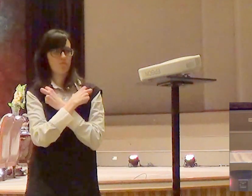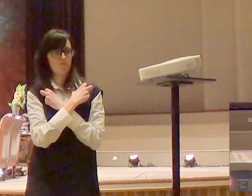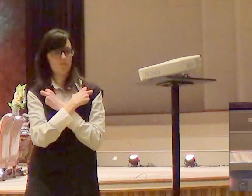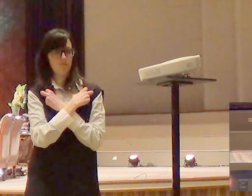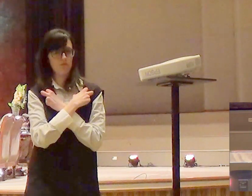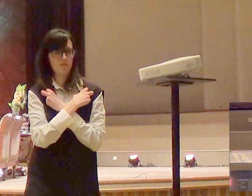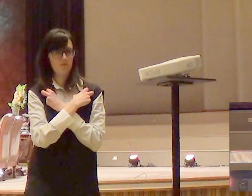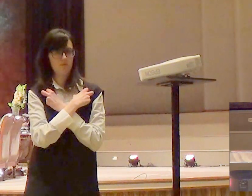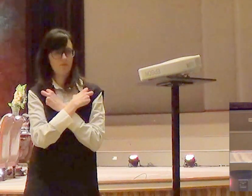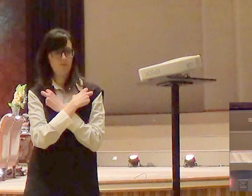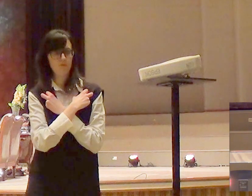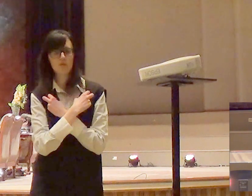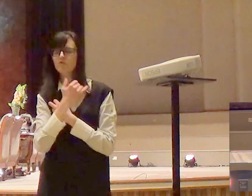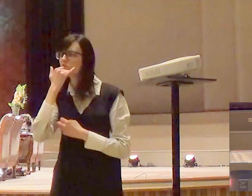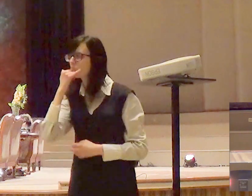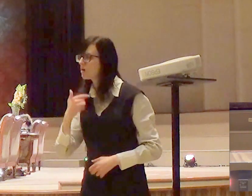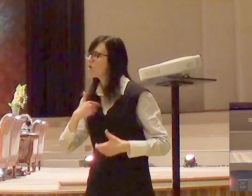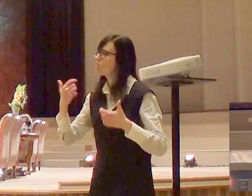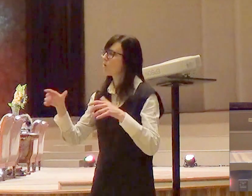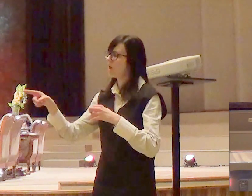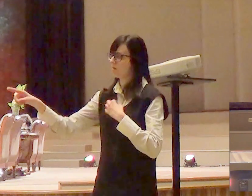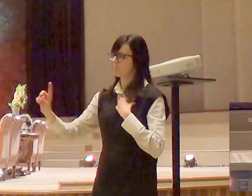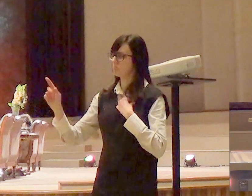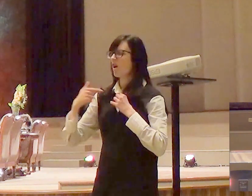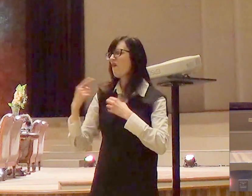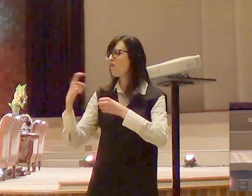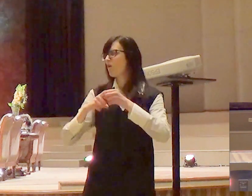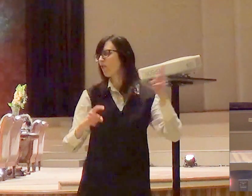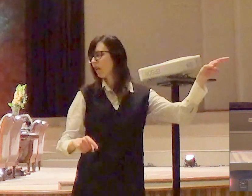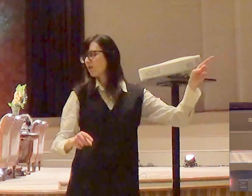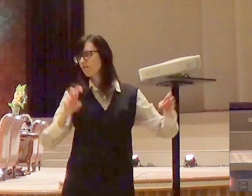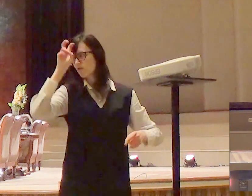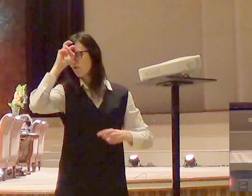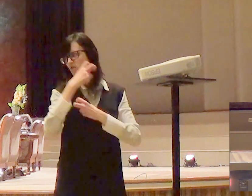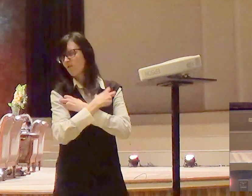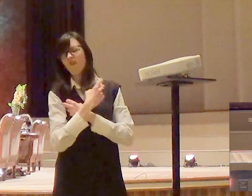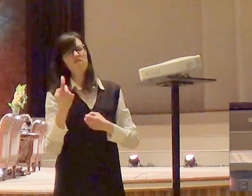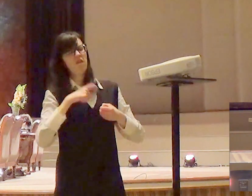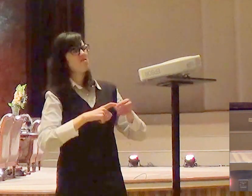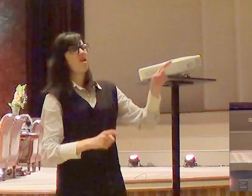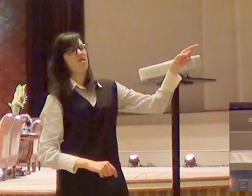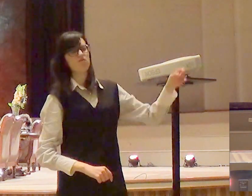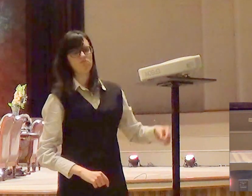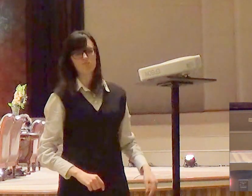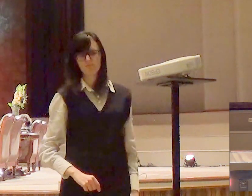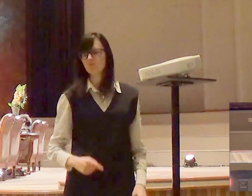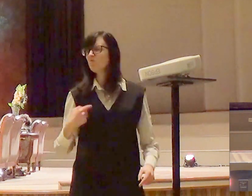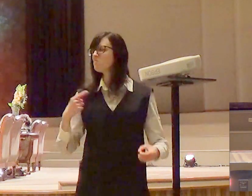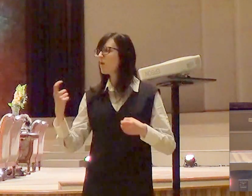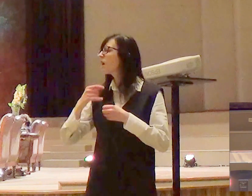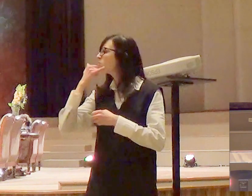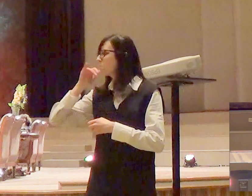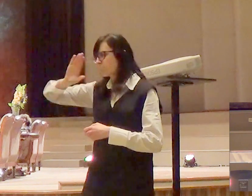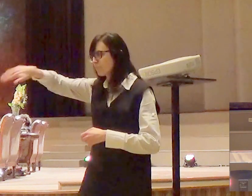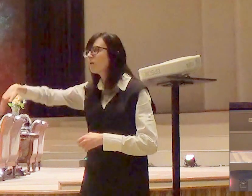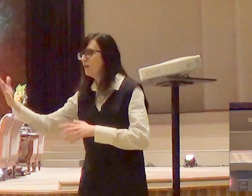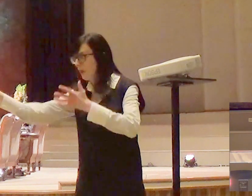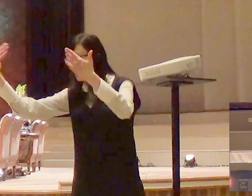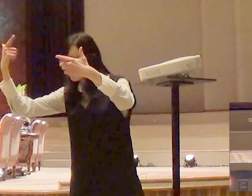não vamos mais com você para nenhum lugar não vamos voltar para o Egito e nós vamos levar esse povo todo de volta para o Egito e eles